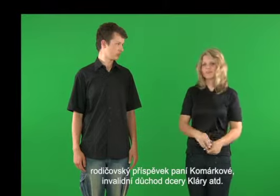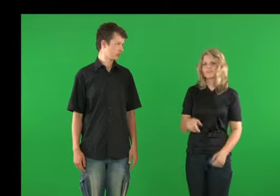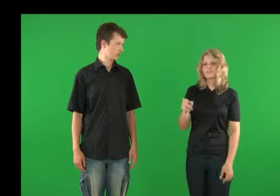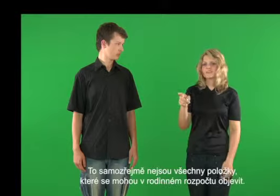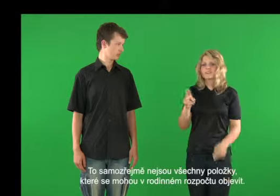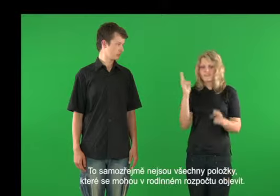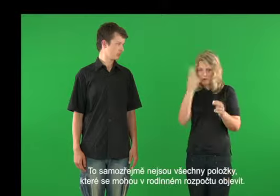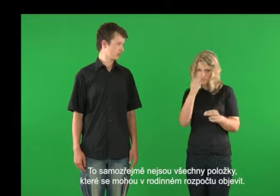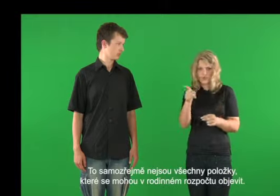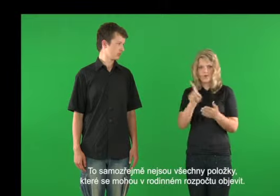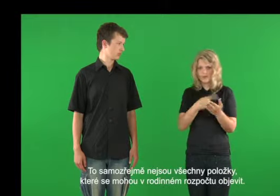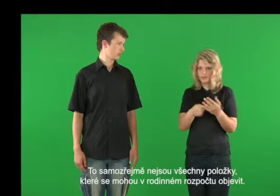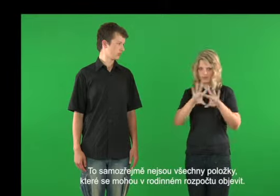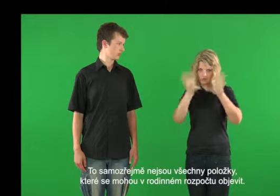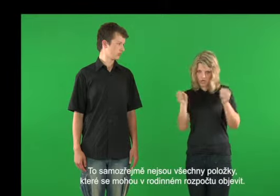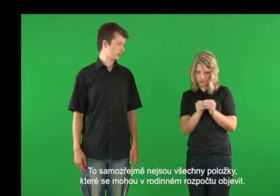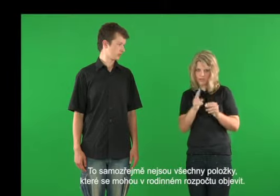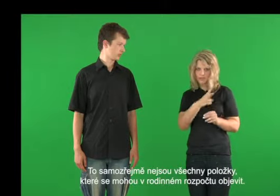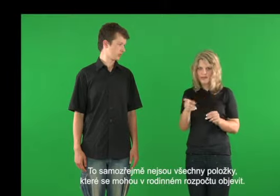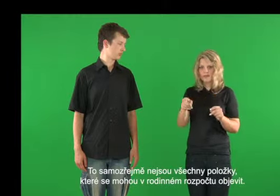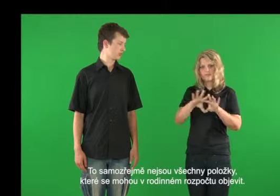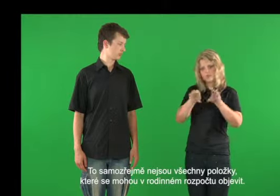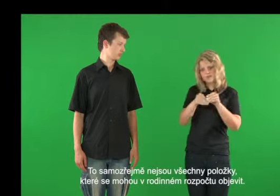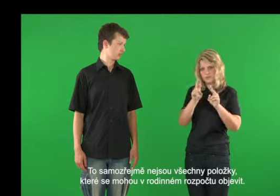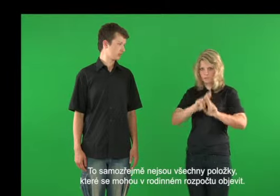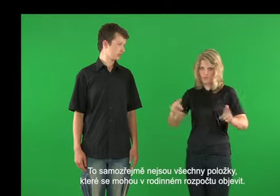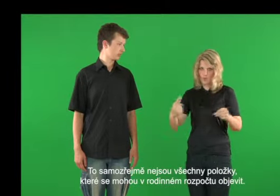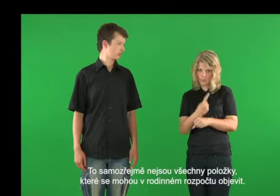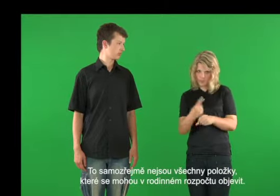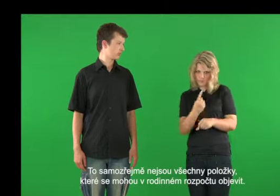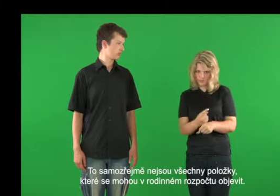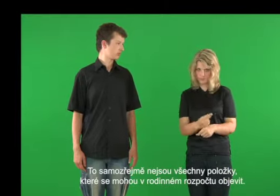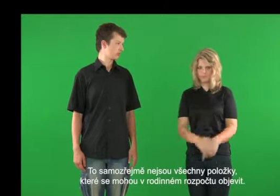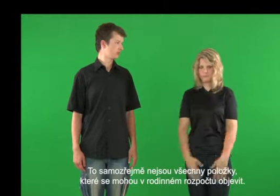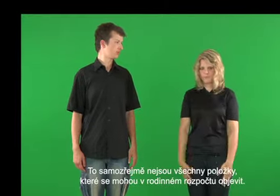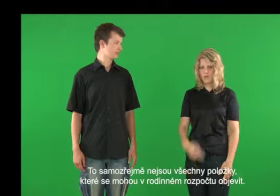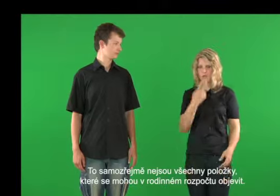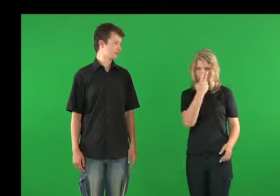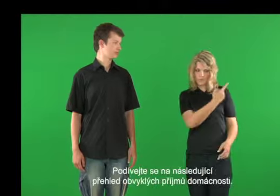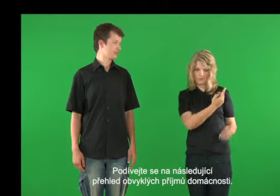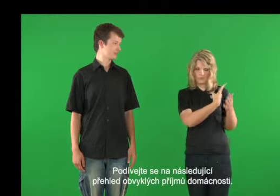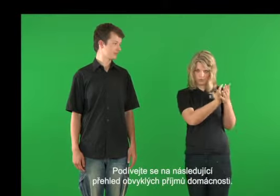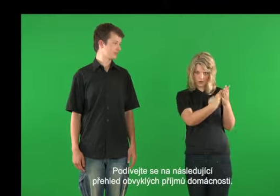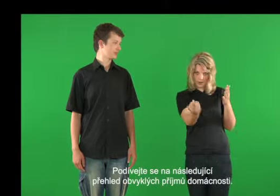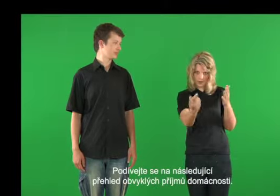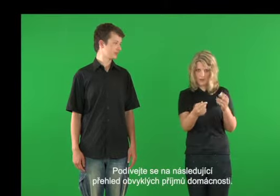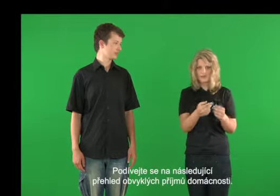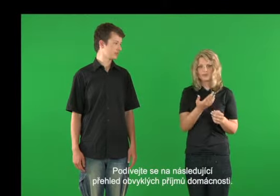To samozřejmě nejsou všechny položky, které se mohou v rodinném rozpočtu objevit. Podívejte se na